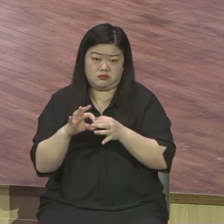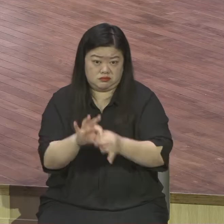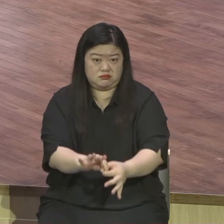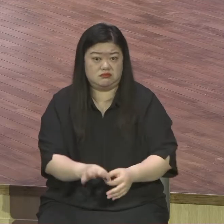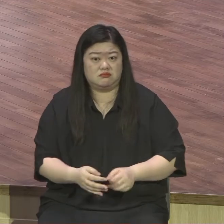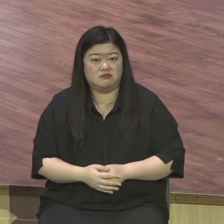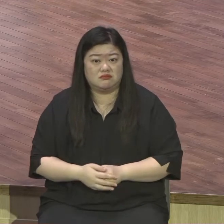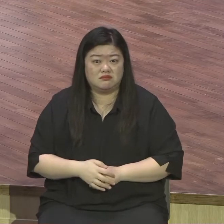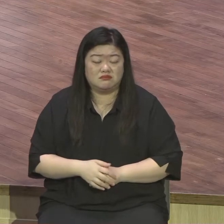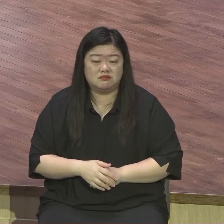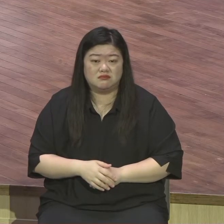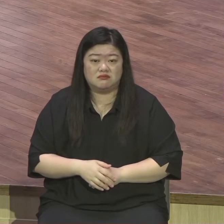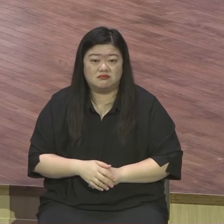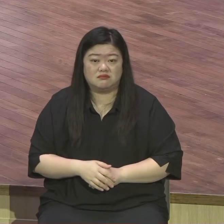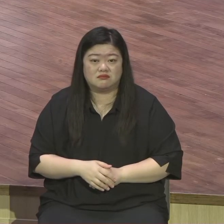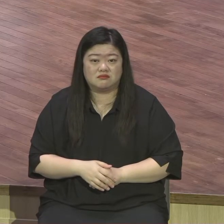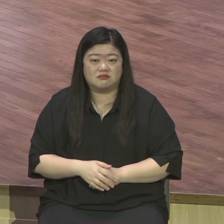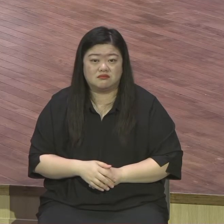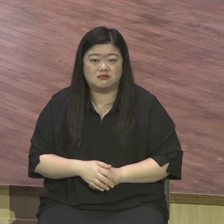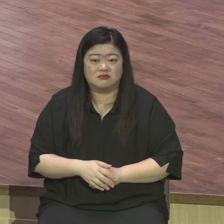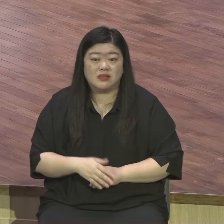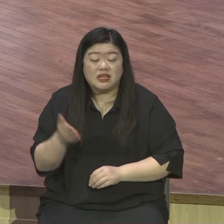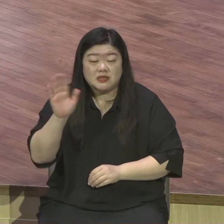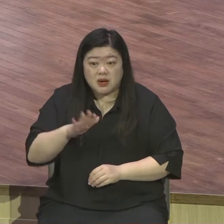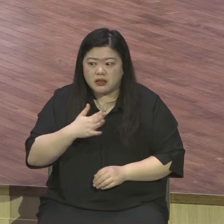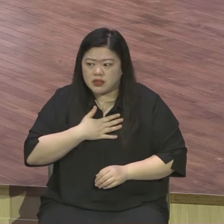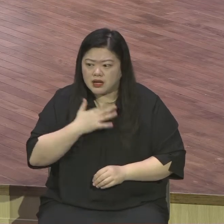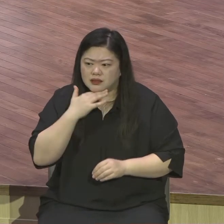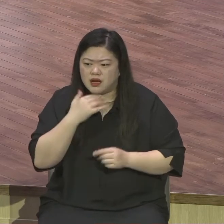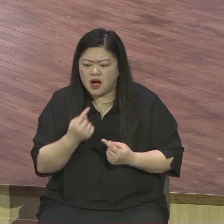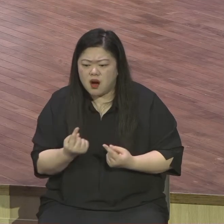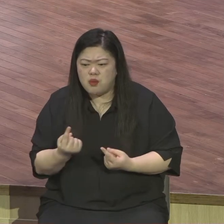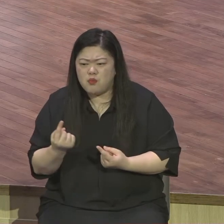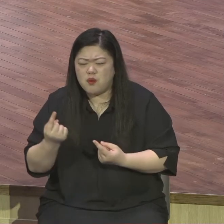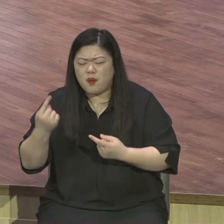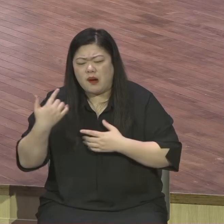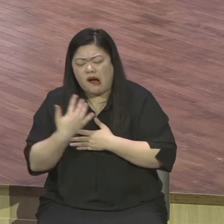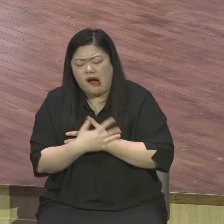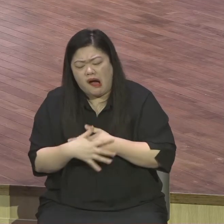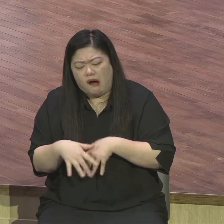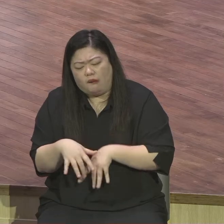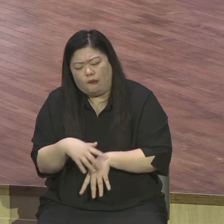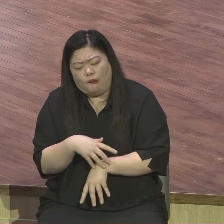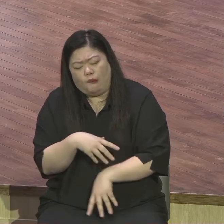나이를 먹었다는 느끼니까 한 부분도 없습니다 이런 기적이 어디 있습니까